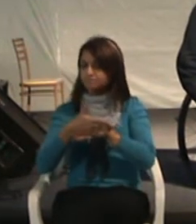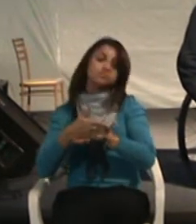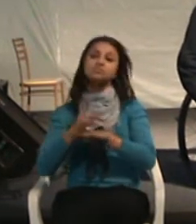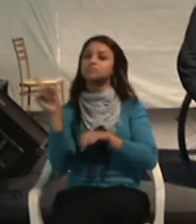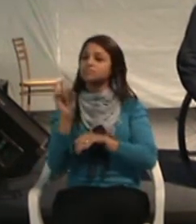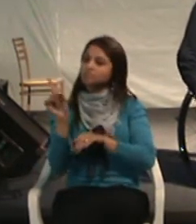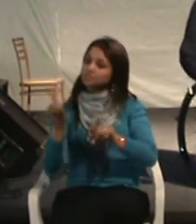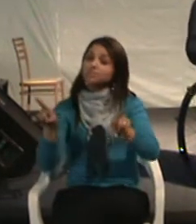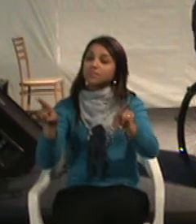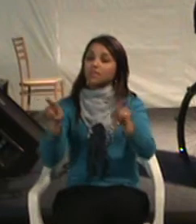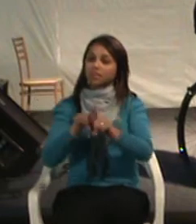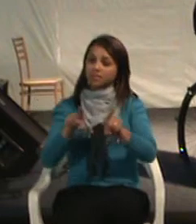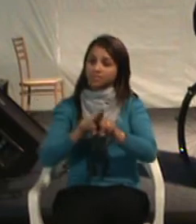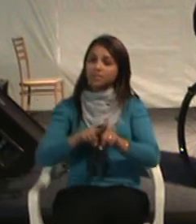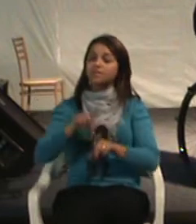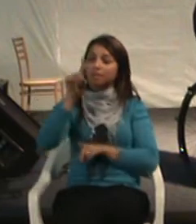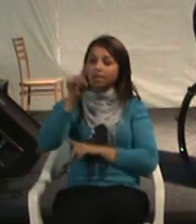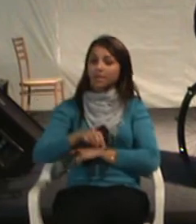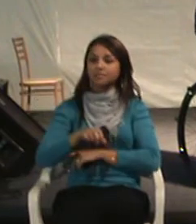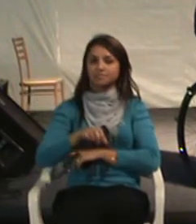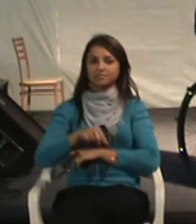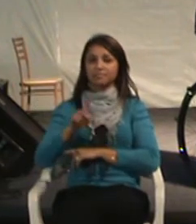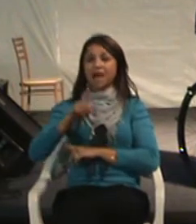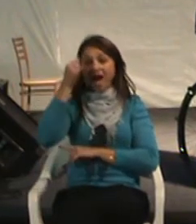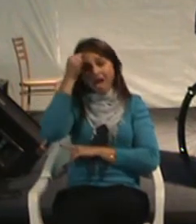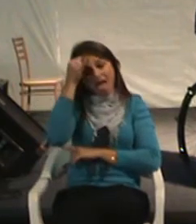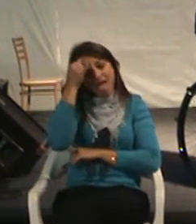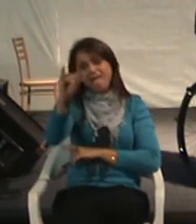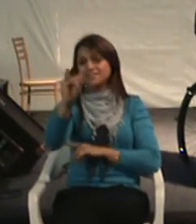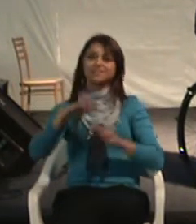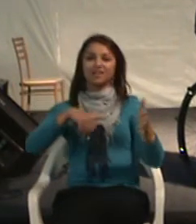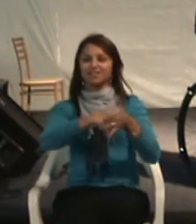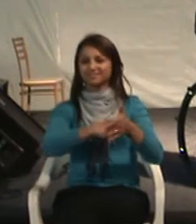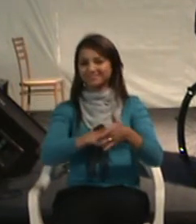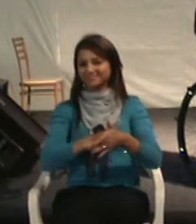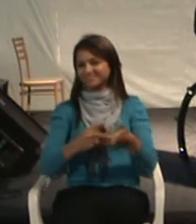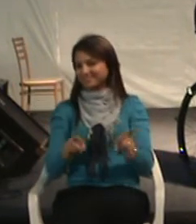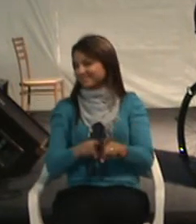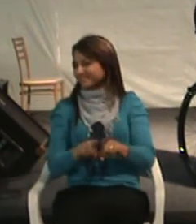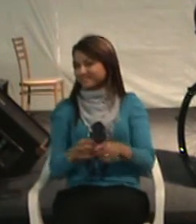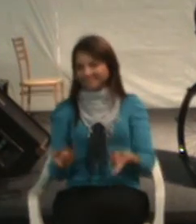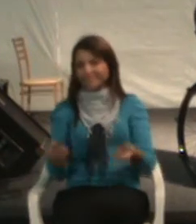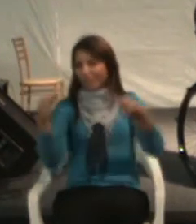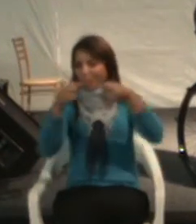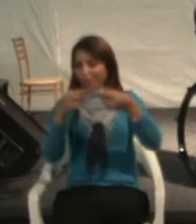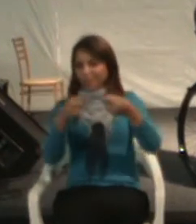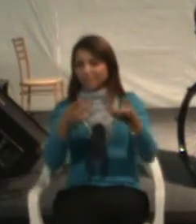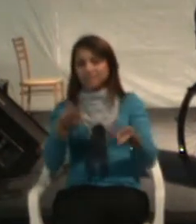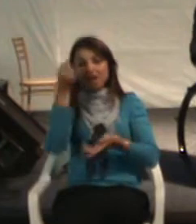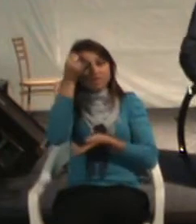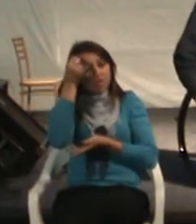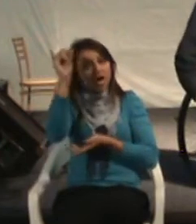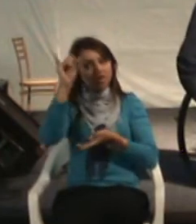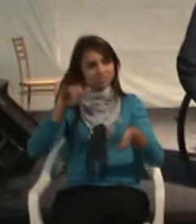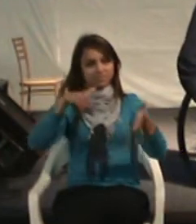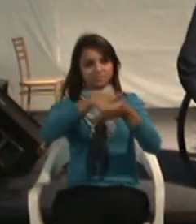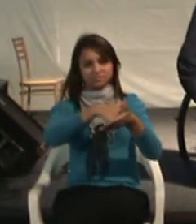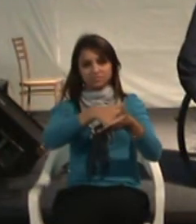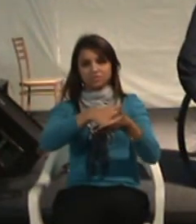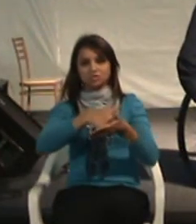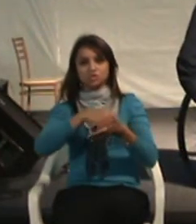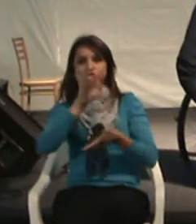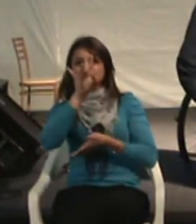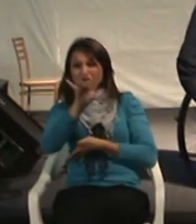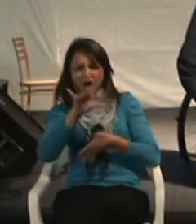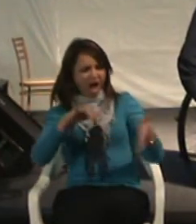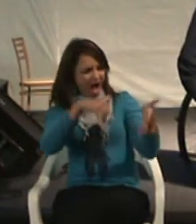também para a prevenção de acidentes. E quando eu falo prevenção de acidentes, eu falo só